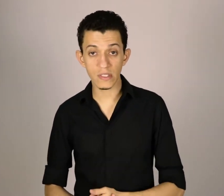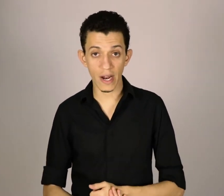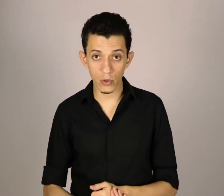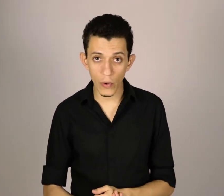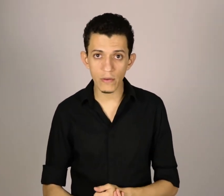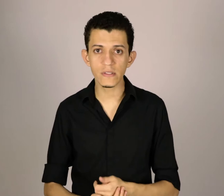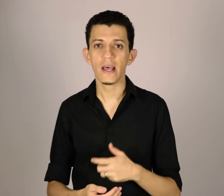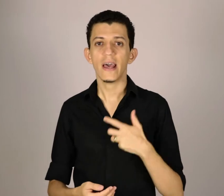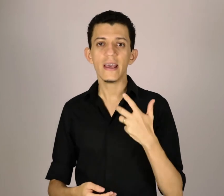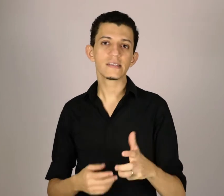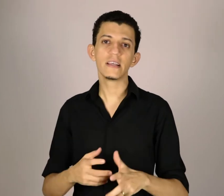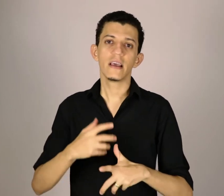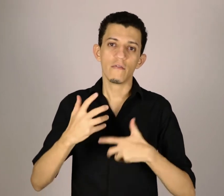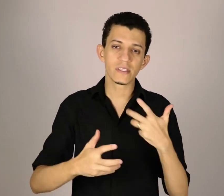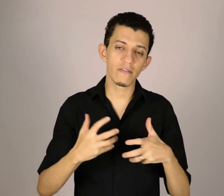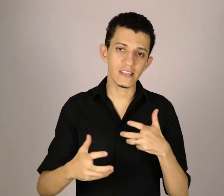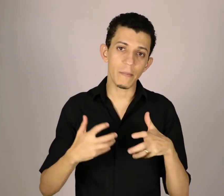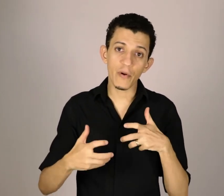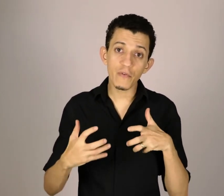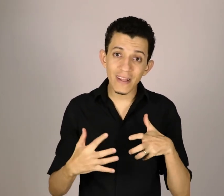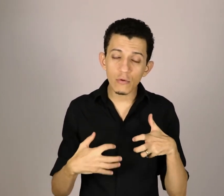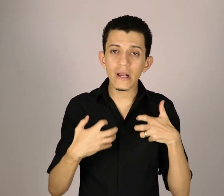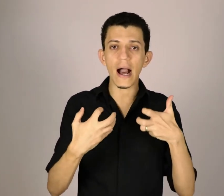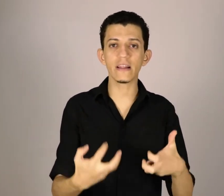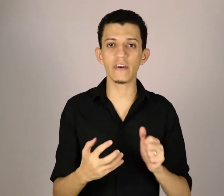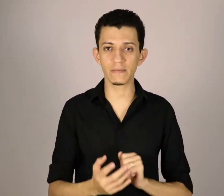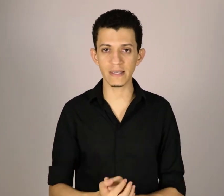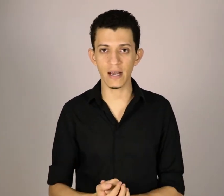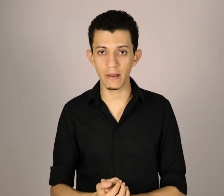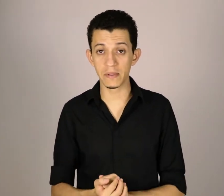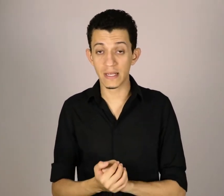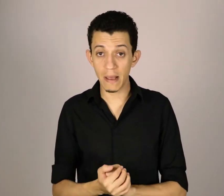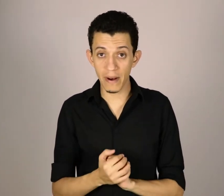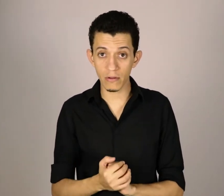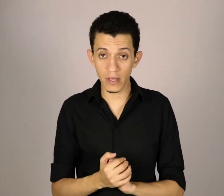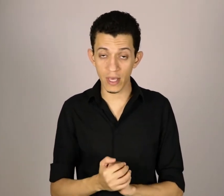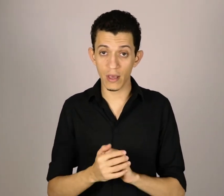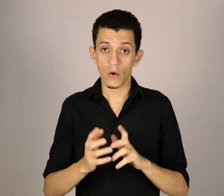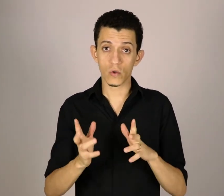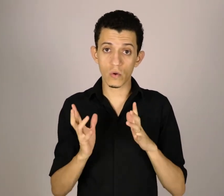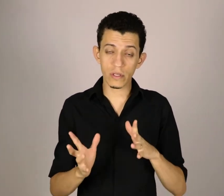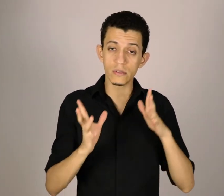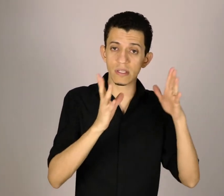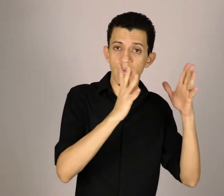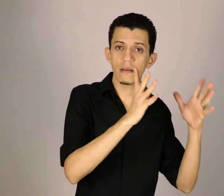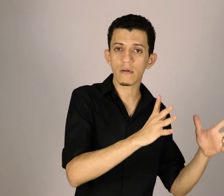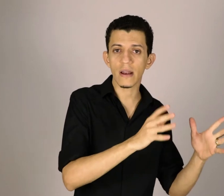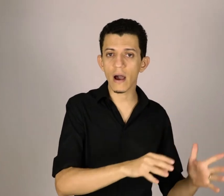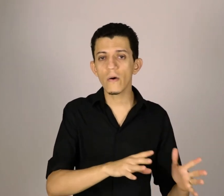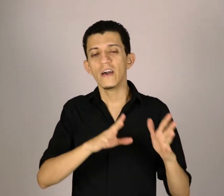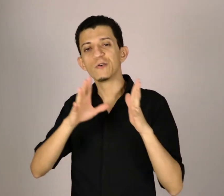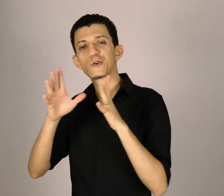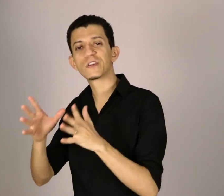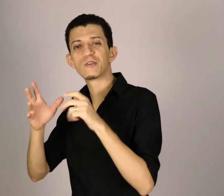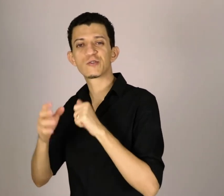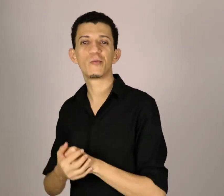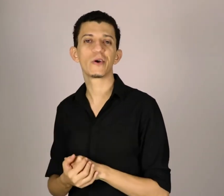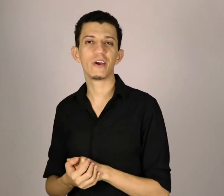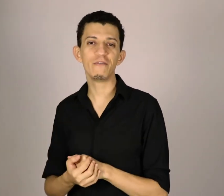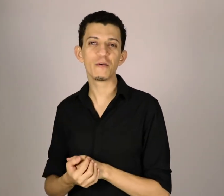gratuitos, e assim você vai se aprofundando cada vez mais na Libras. Lembrando que os conteúdos que tem aqui no canal, os conteúdos que eu envio